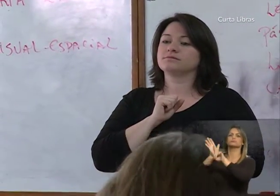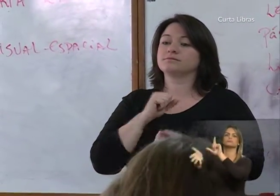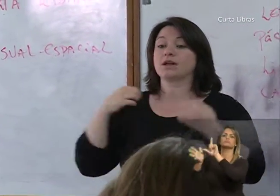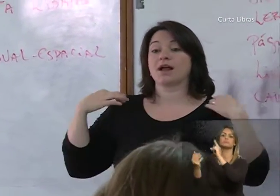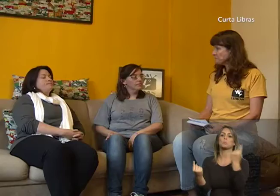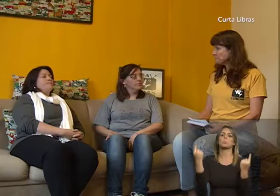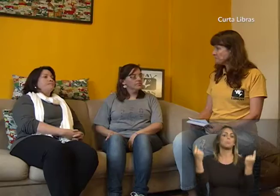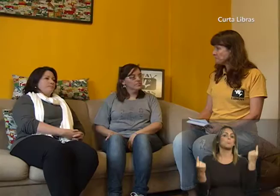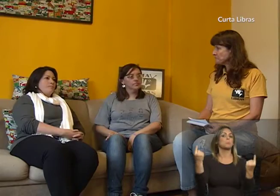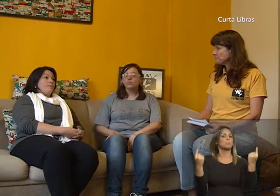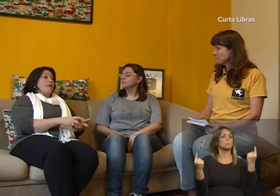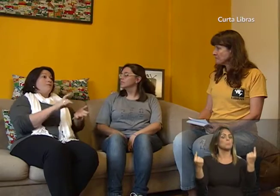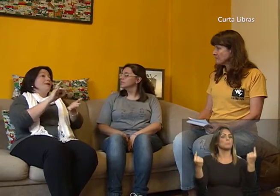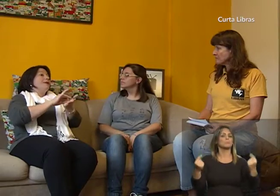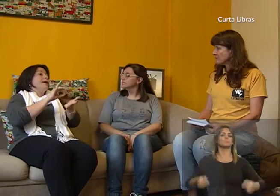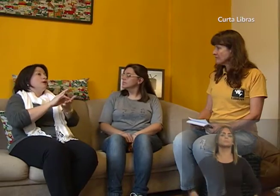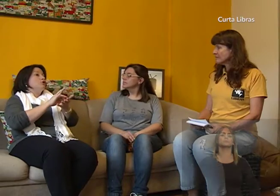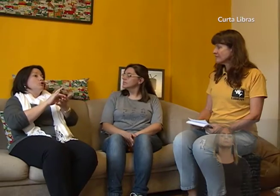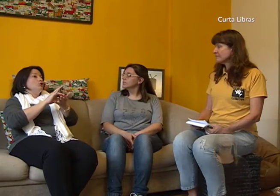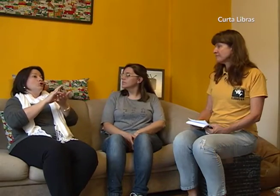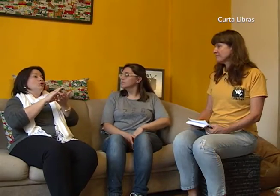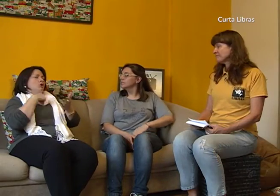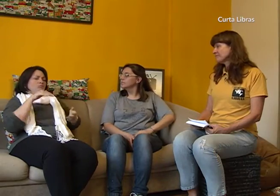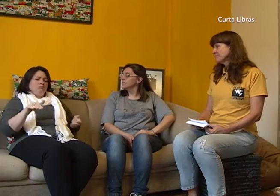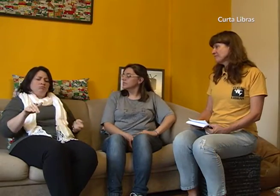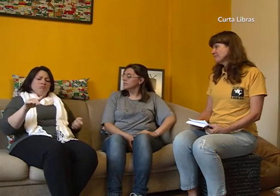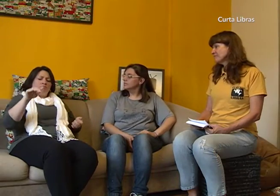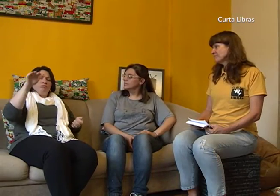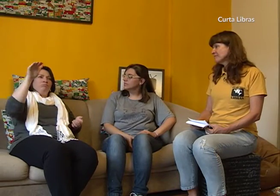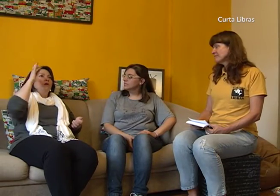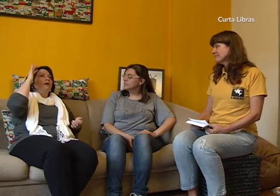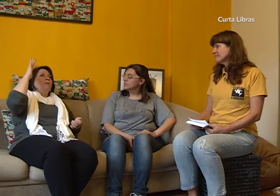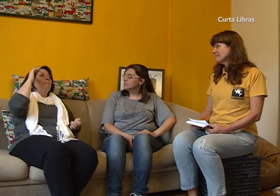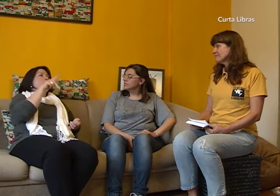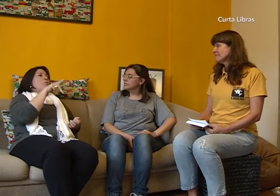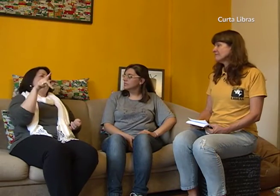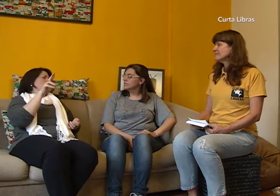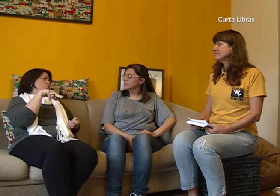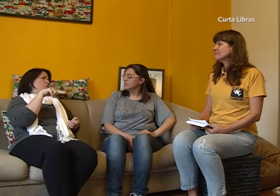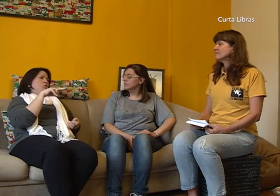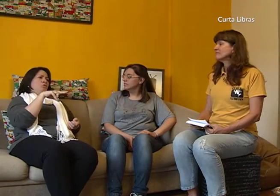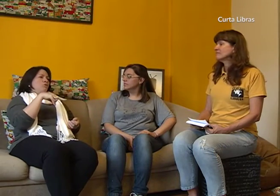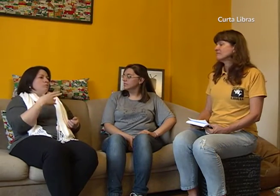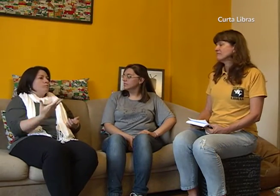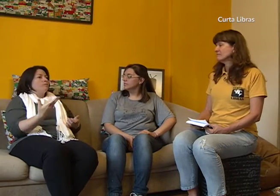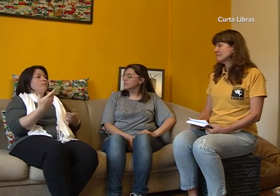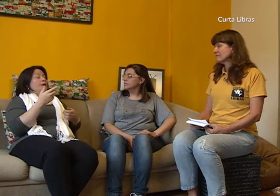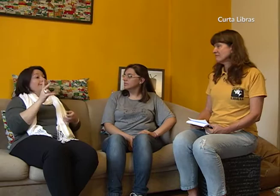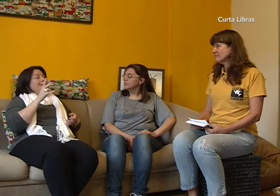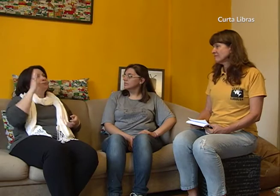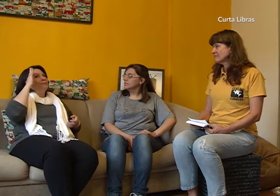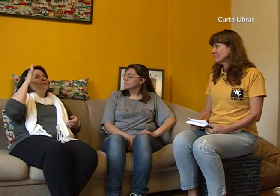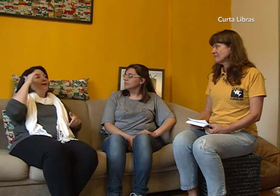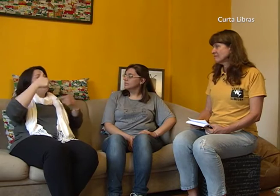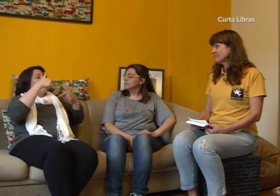Bom, na verdade, eu nunca tive esse sonho de ser professora. Eu nem pensava nisso. E eu imaginava